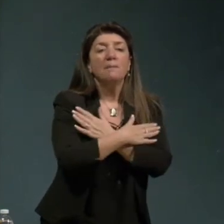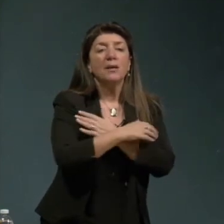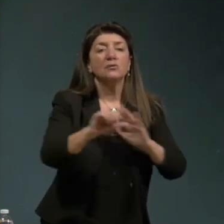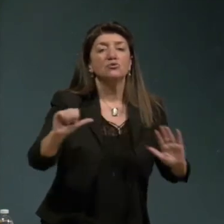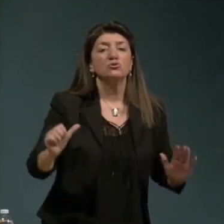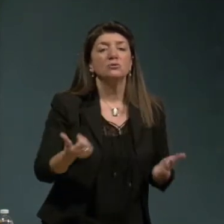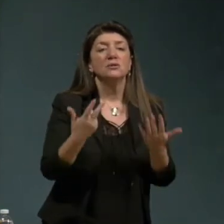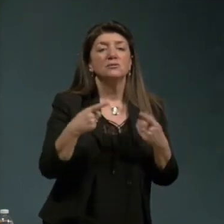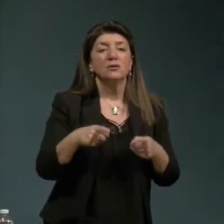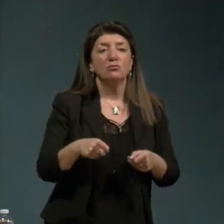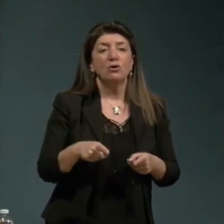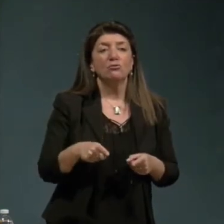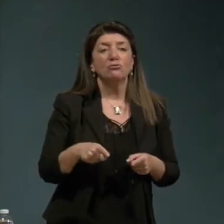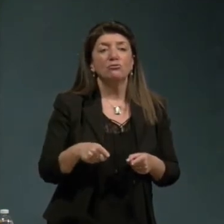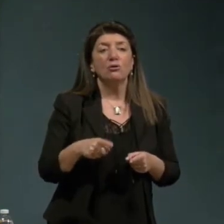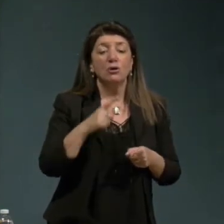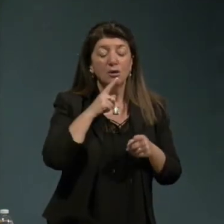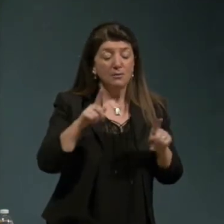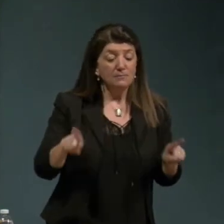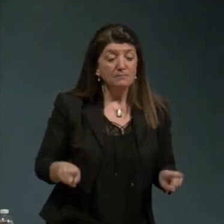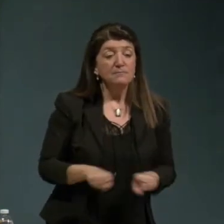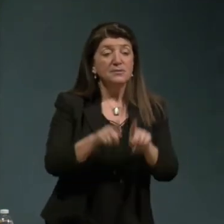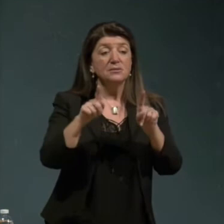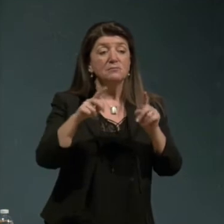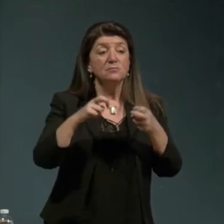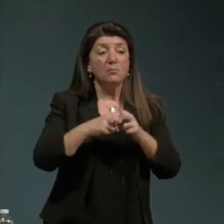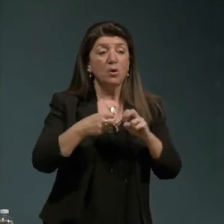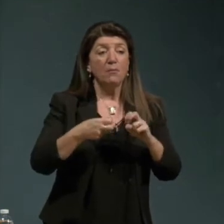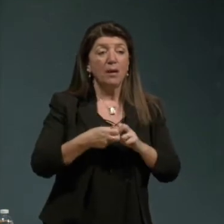lo stesso problema rimane